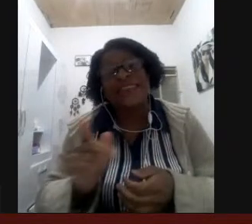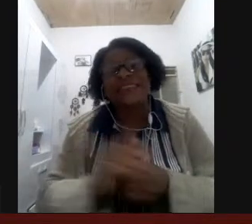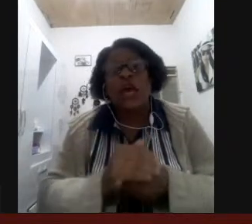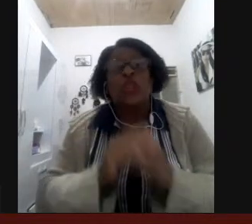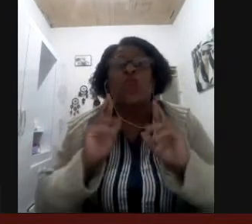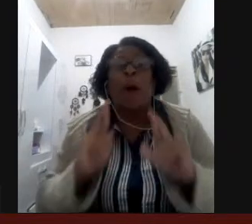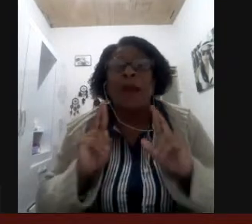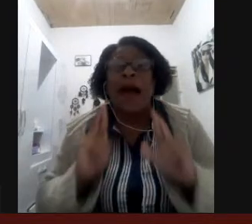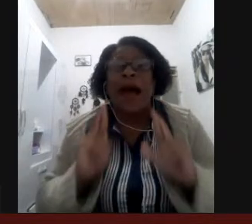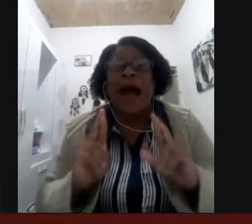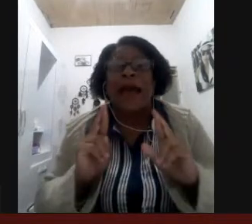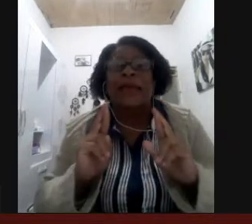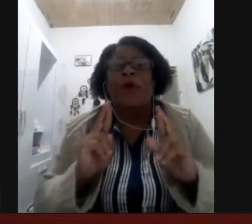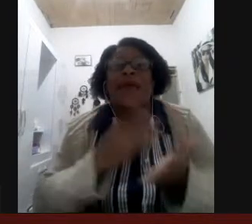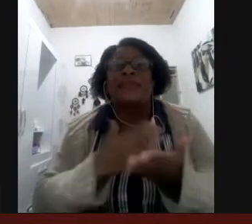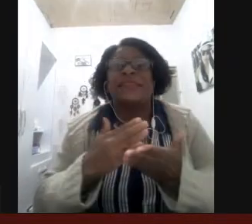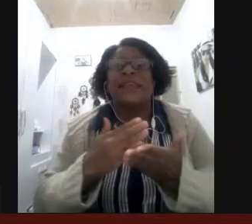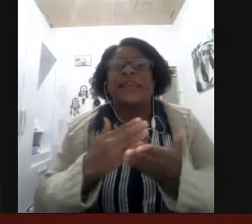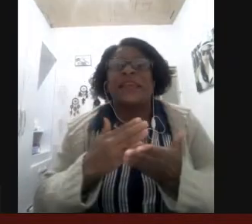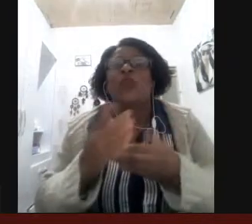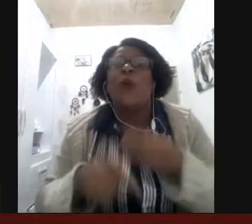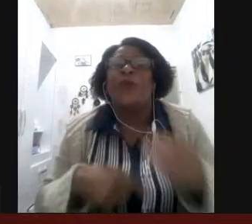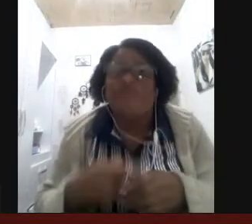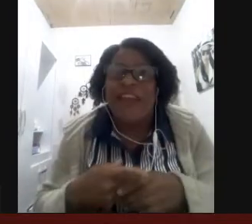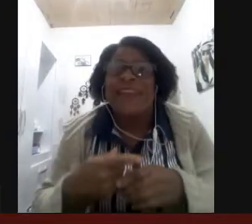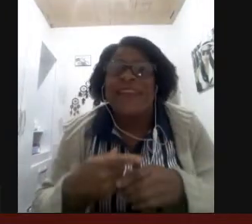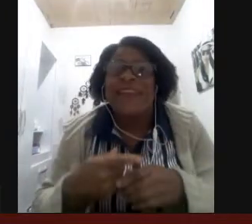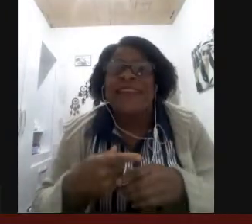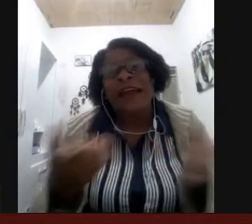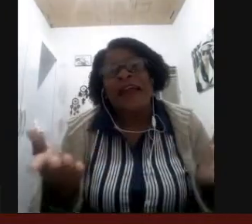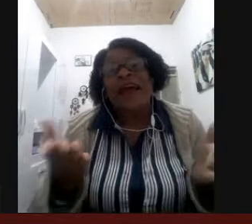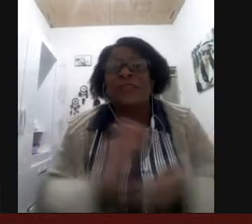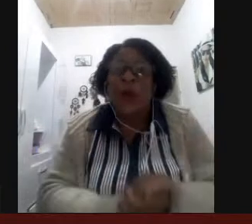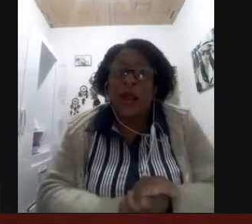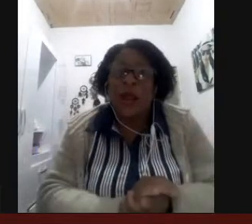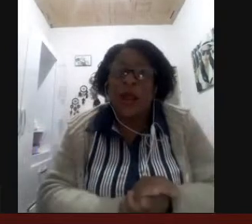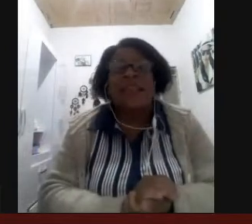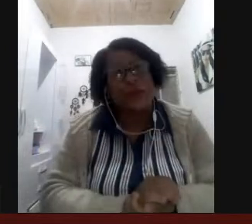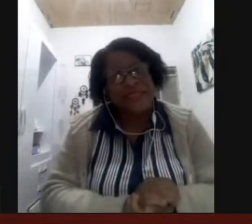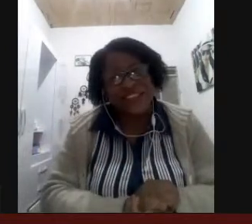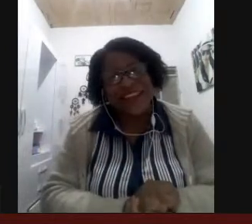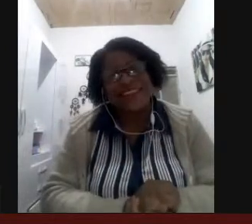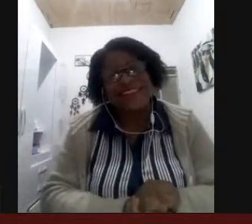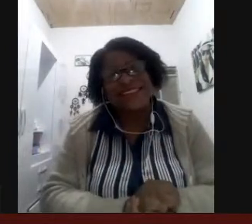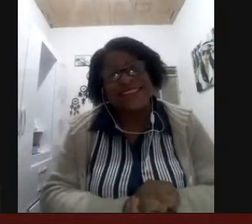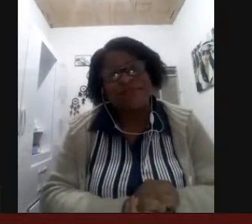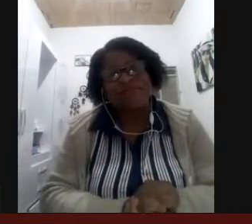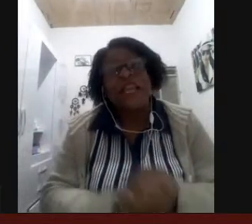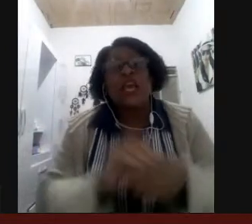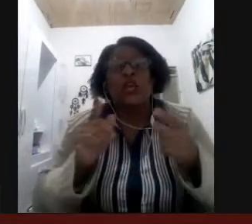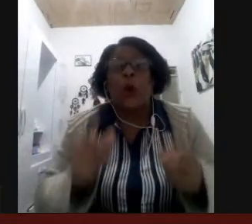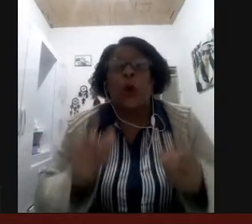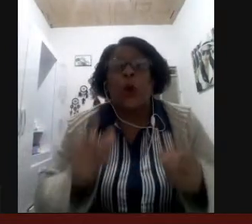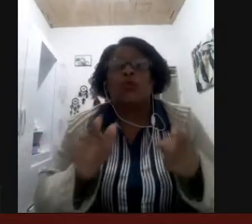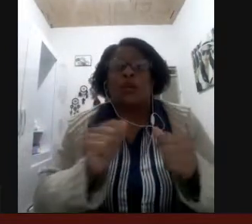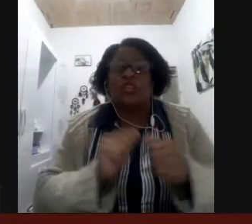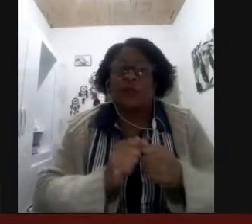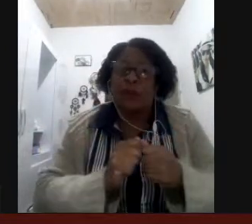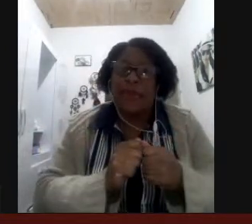tomara que comece no ano que vem a escola de língua em Minas Gerais e outro projeto também